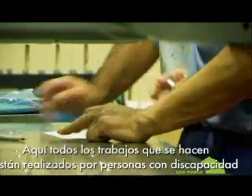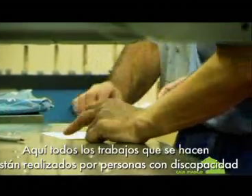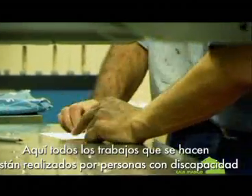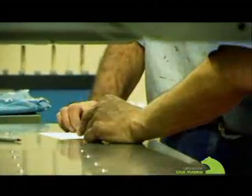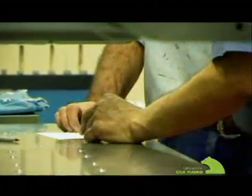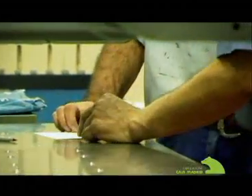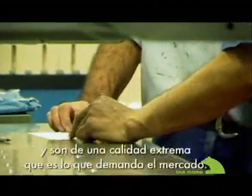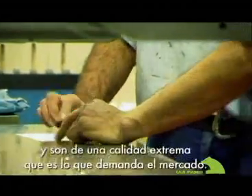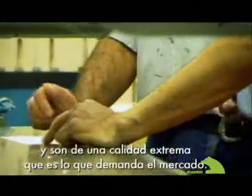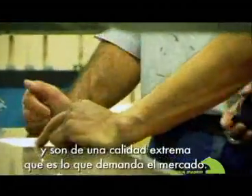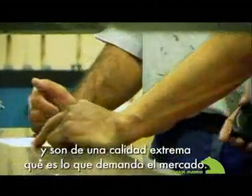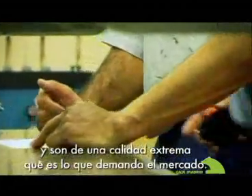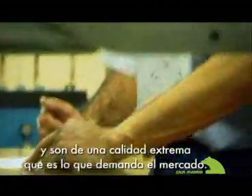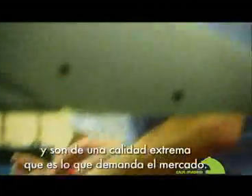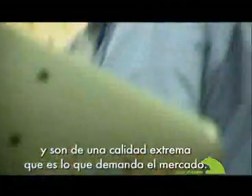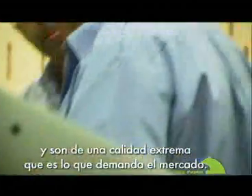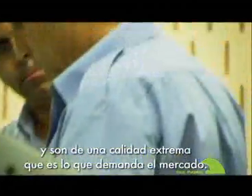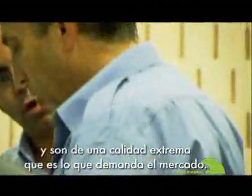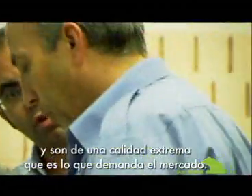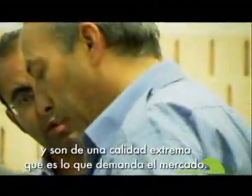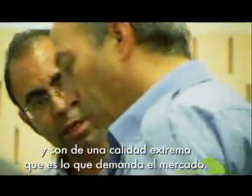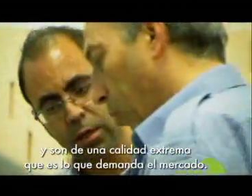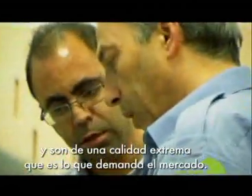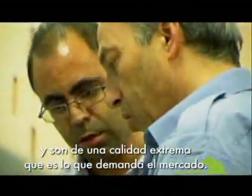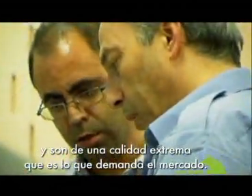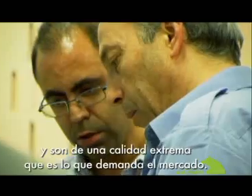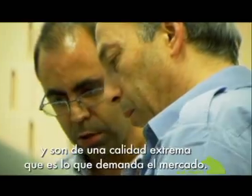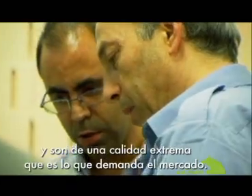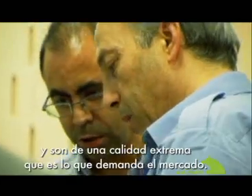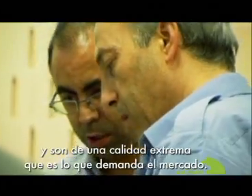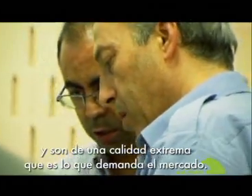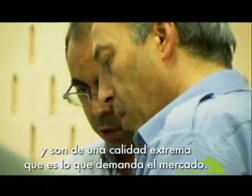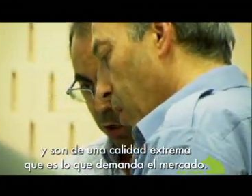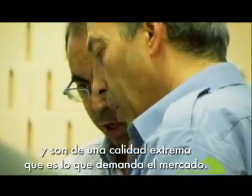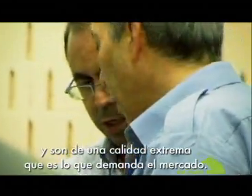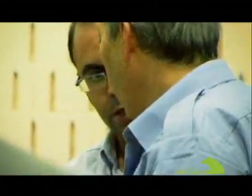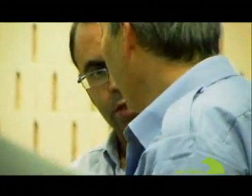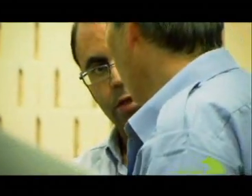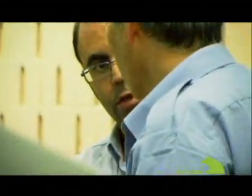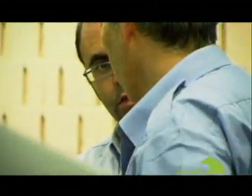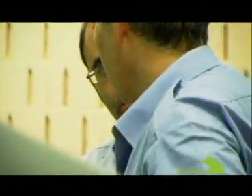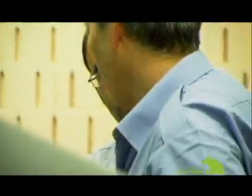discapacidad y son de una calidad extrema porque es como requiere el mercado.